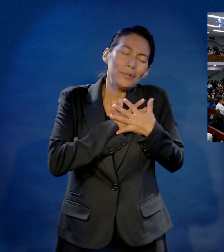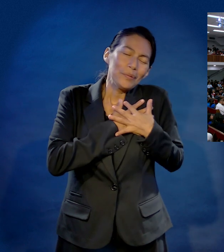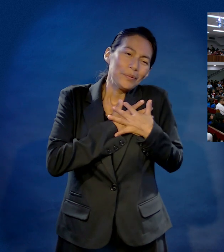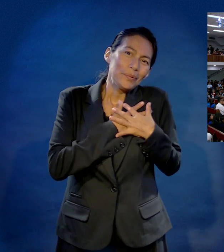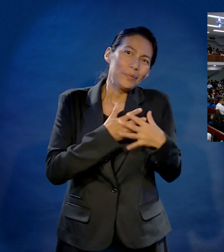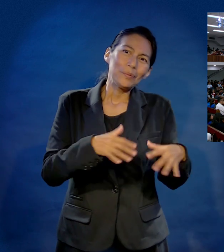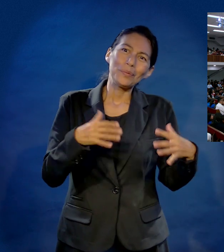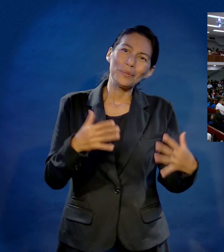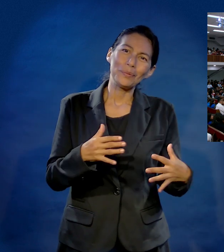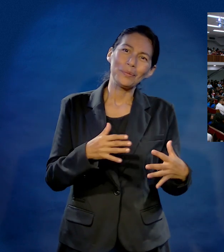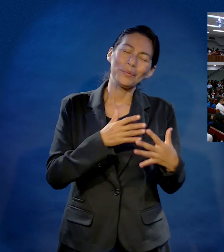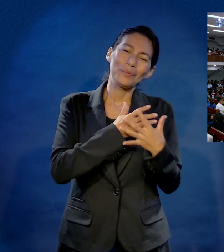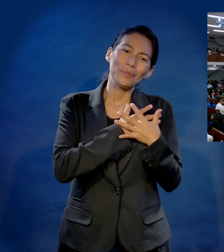¡Ay, el amor, el amor!